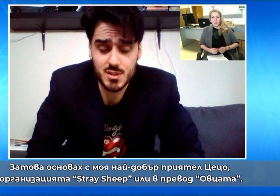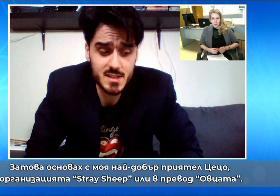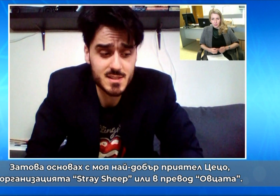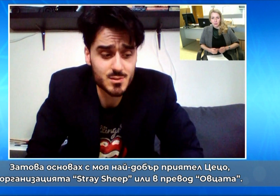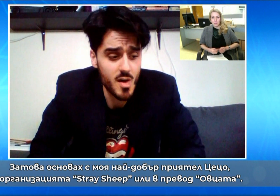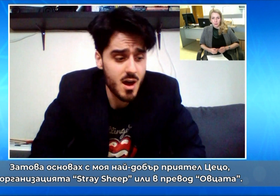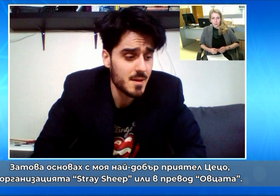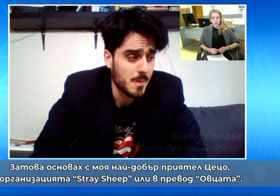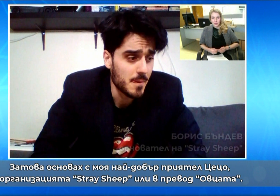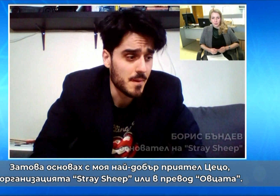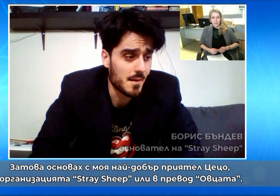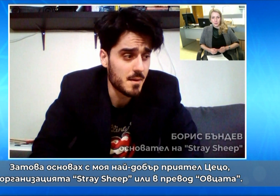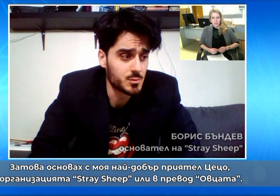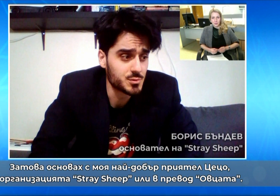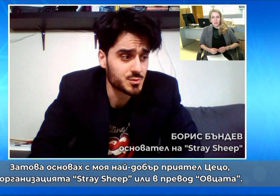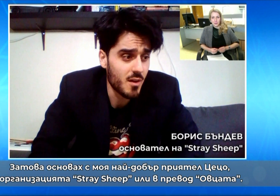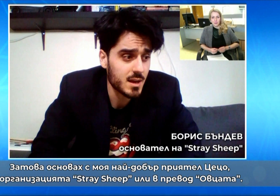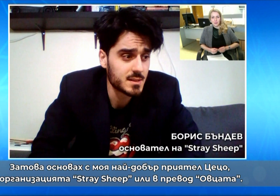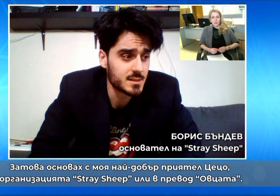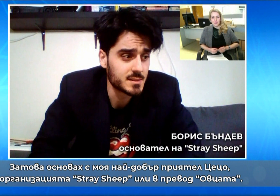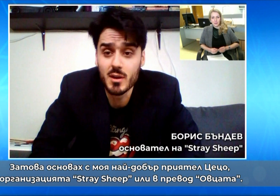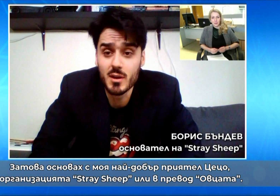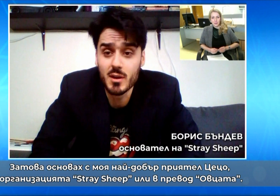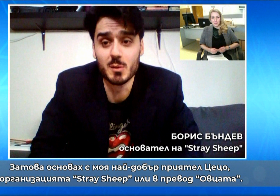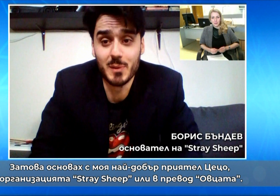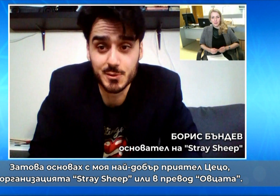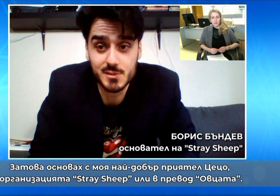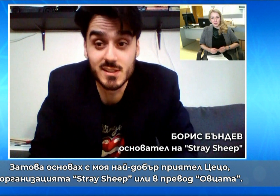И за това основах с моят най-добър приятел от ЦЕЦО.